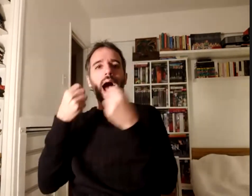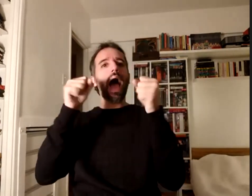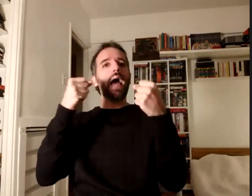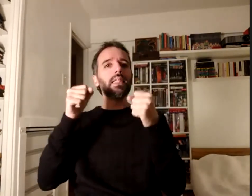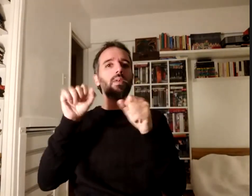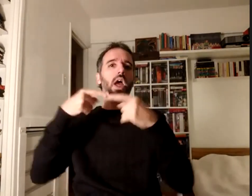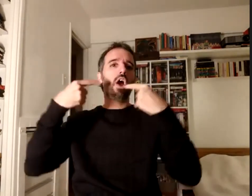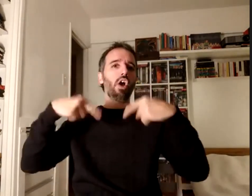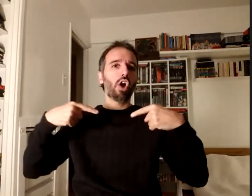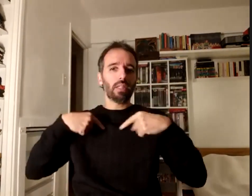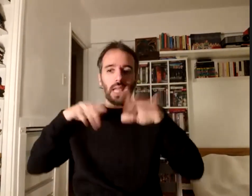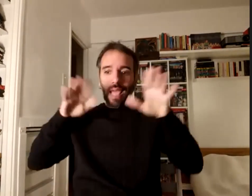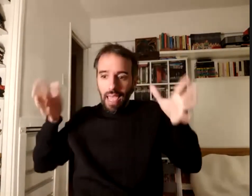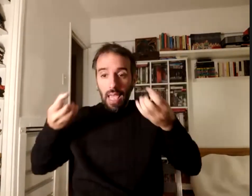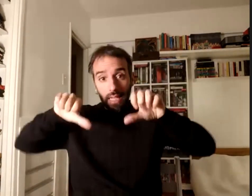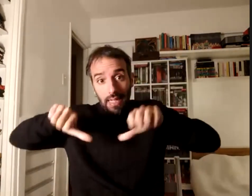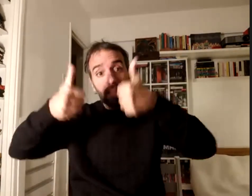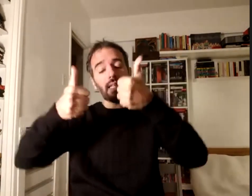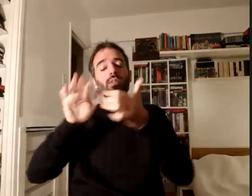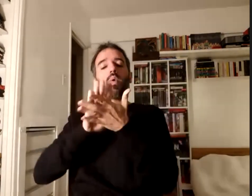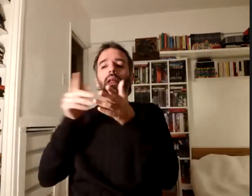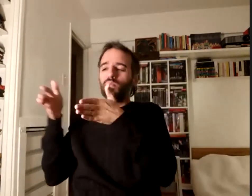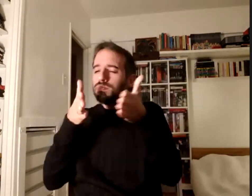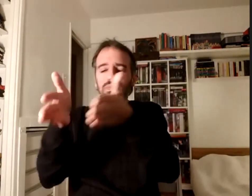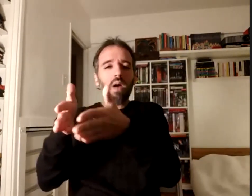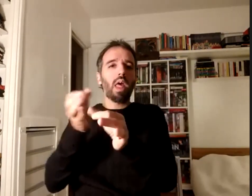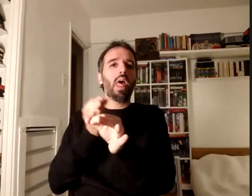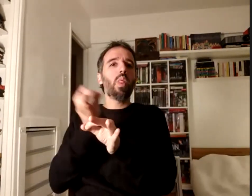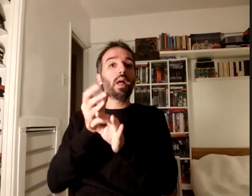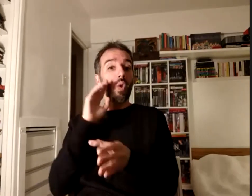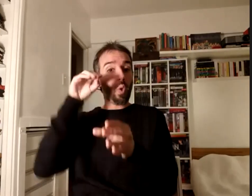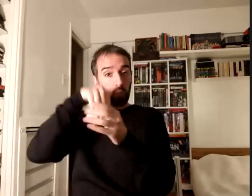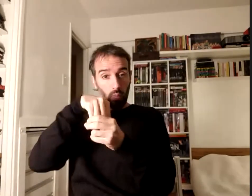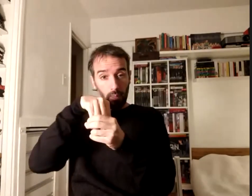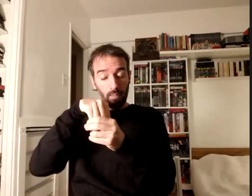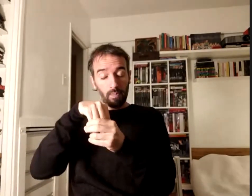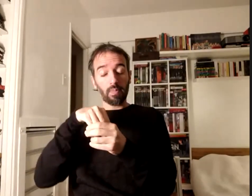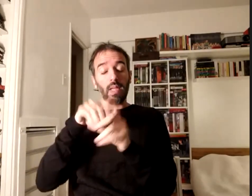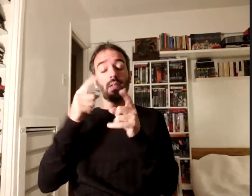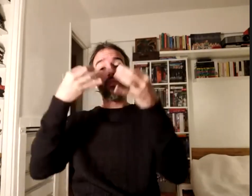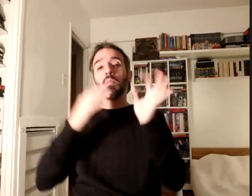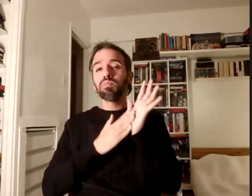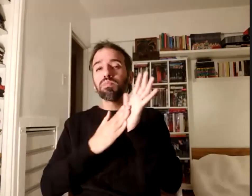iniciativas orientadas a la educación inclusiva y que garantizaran el derecho a trabajar